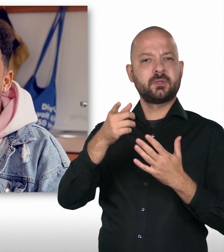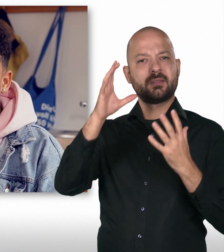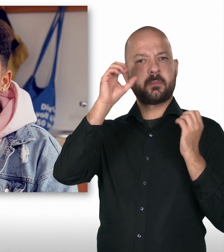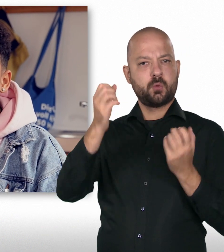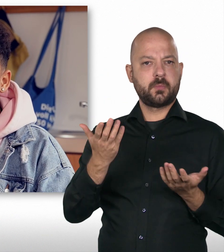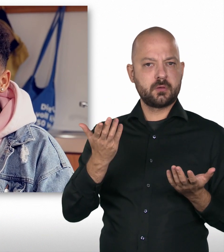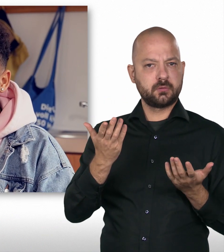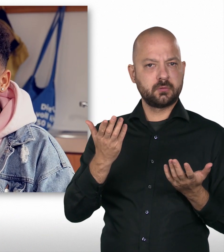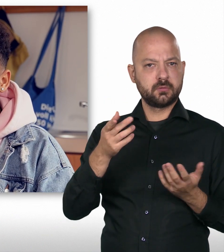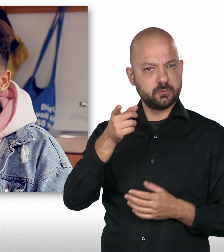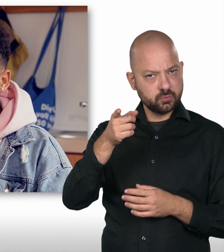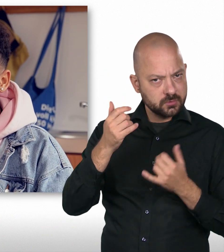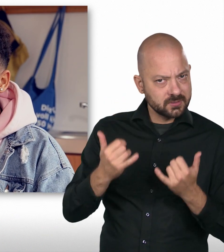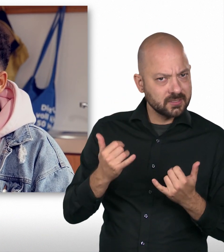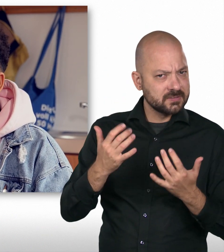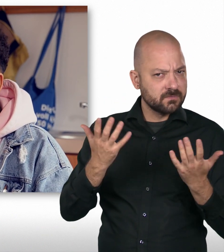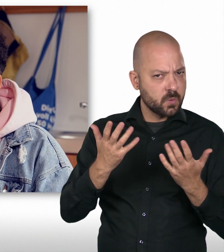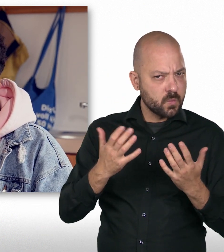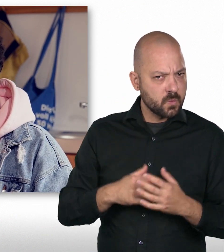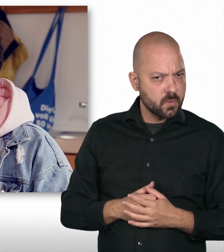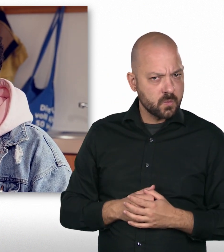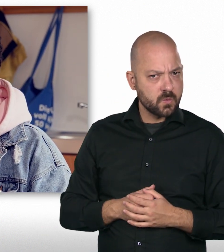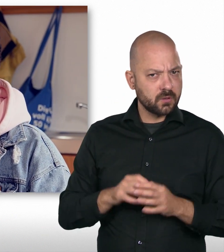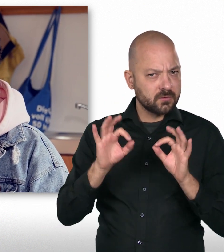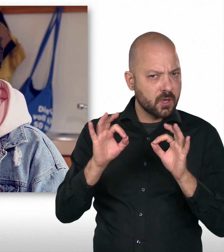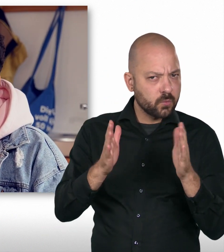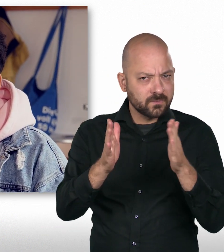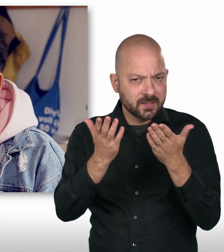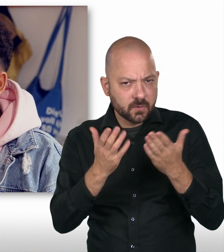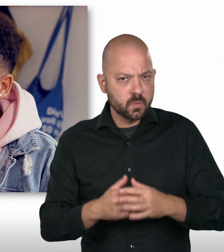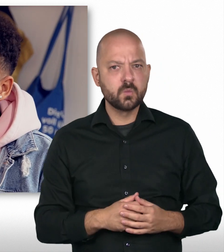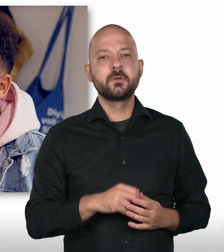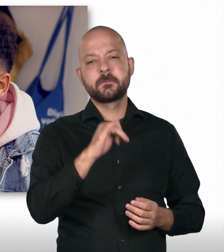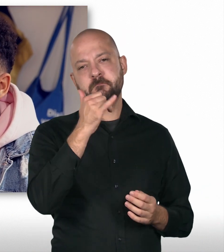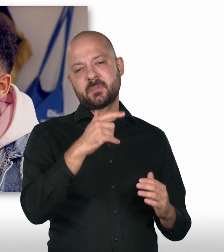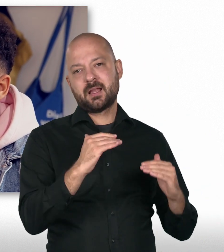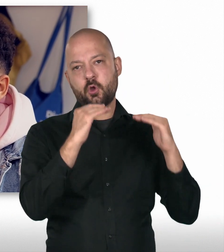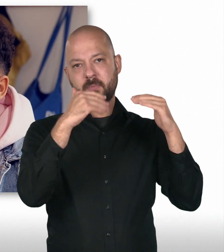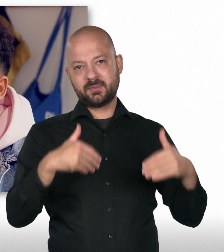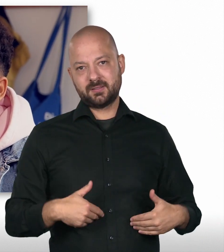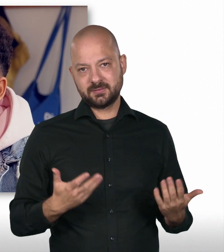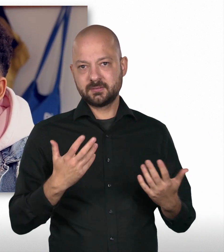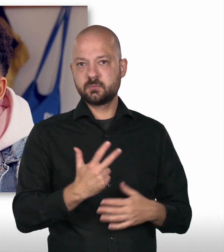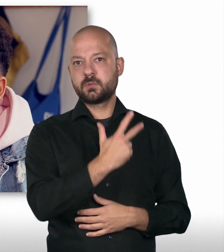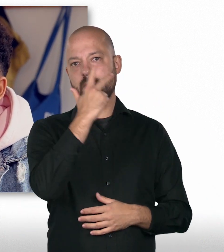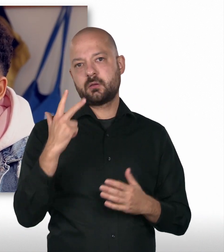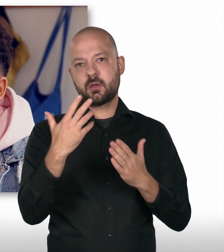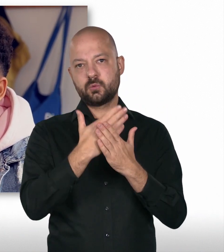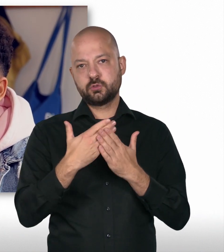Ausbildung zum Diplomaten. Und wo auf diesem Weg bist du gerade? Genau, also beim gehobenen Dienst sind es eine dreijährige Ausbildung.